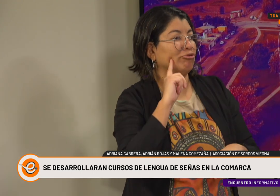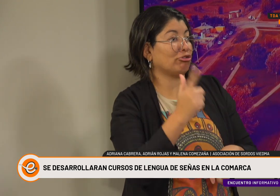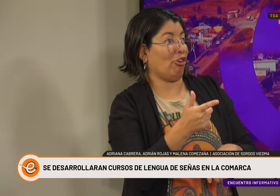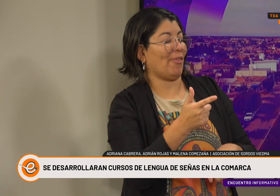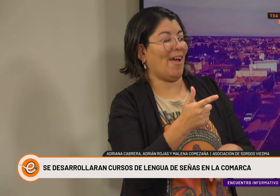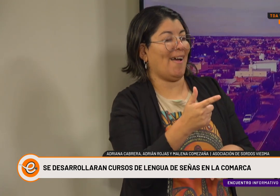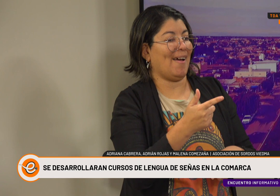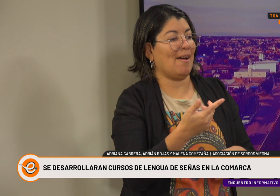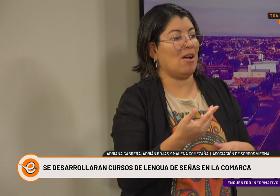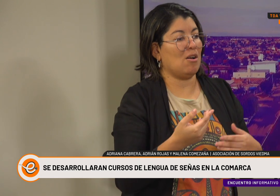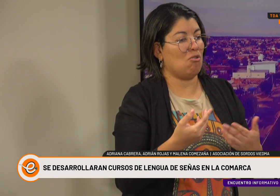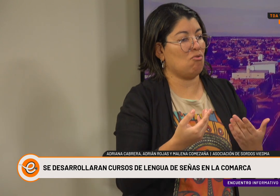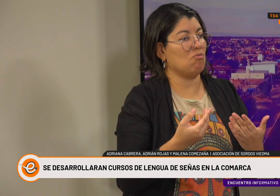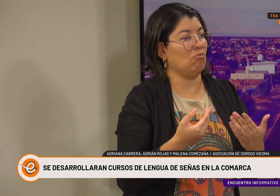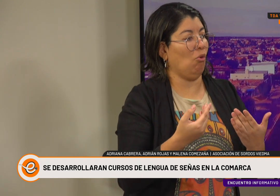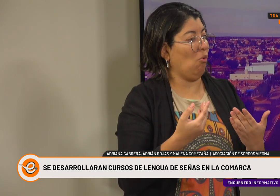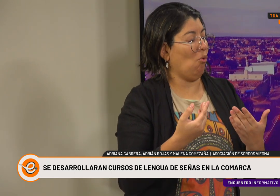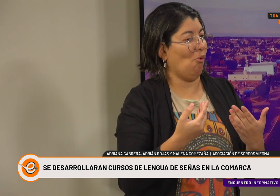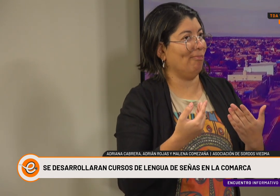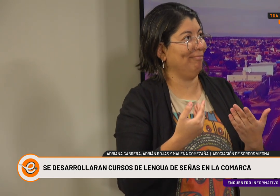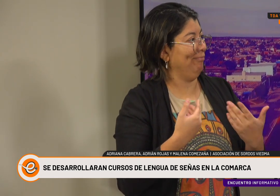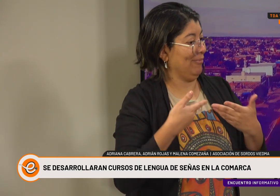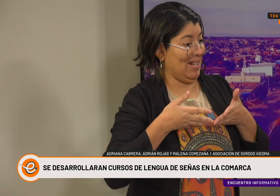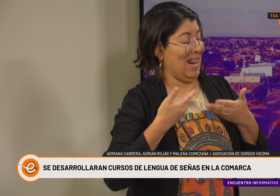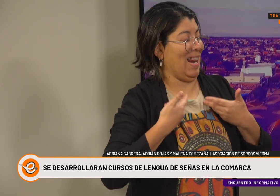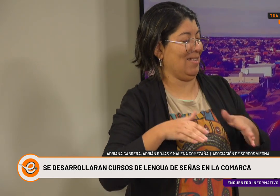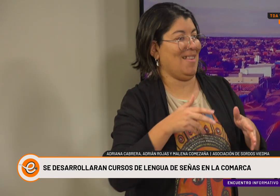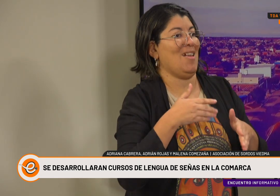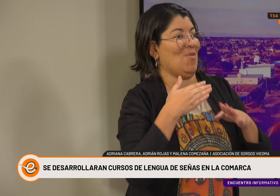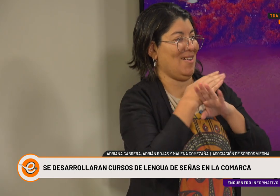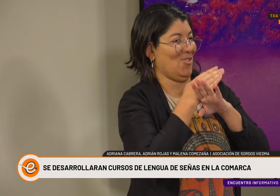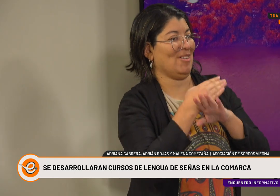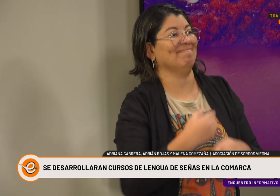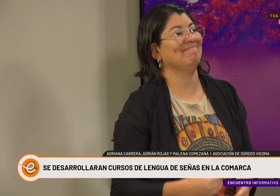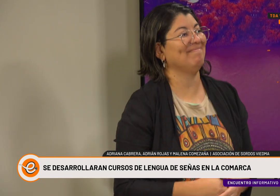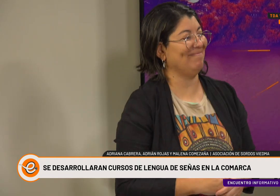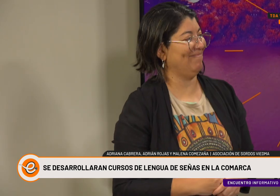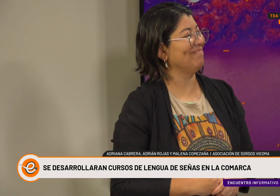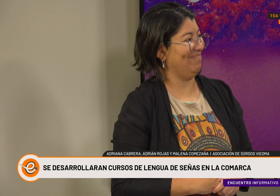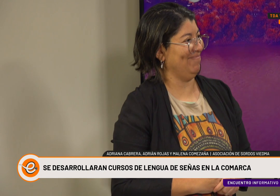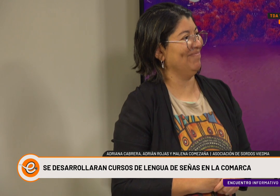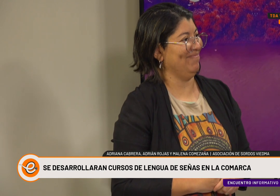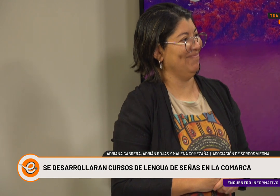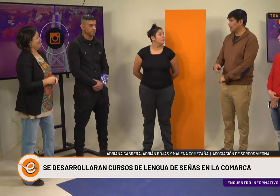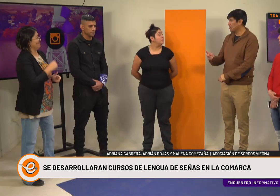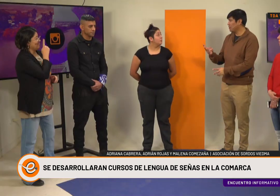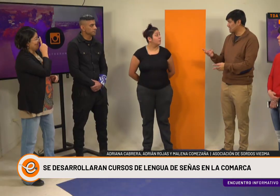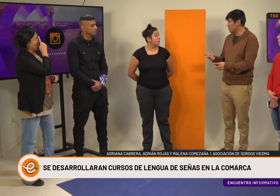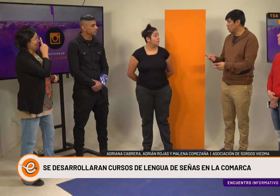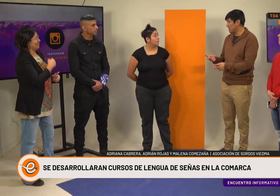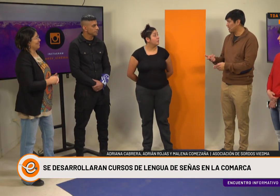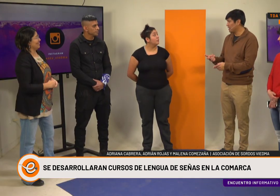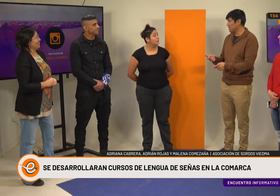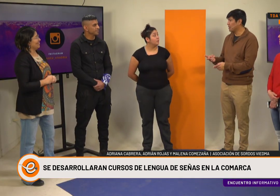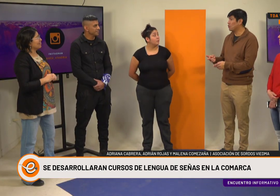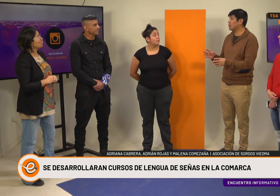la lengua natural de las personas sordas y hipoacúsicas. Respecto de la